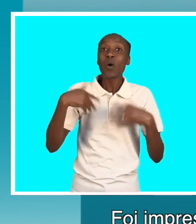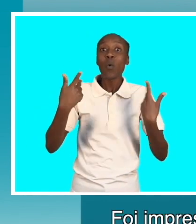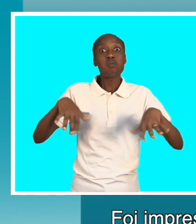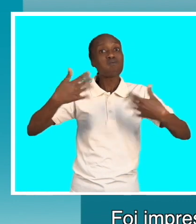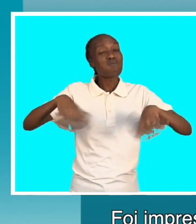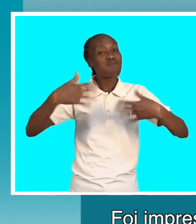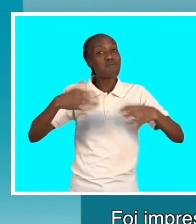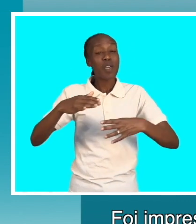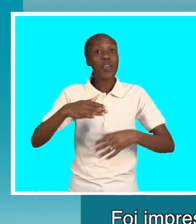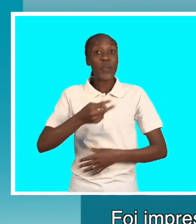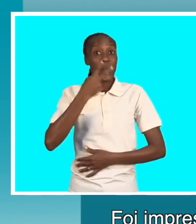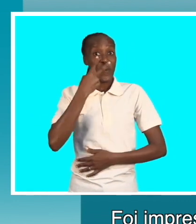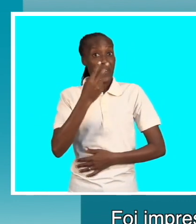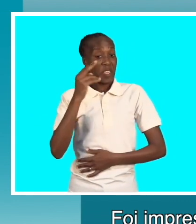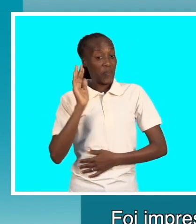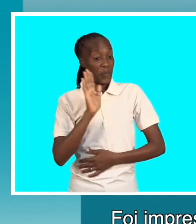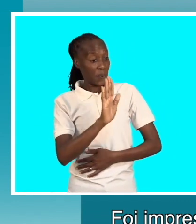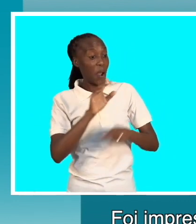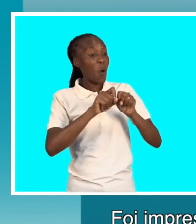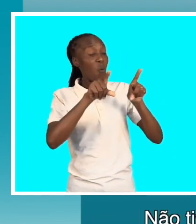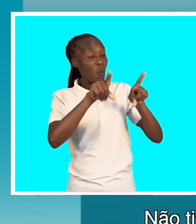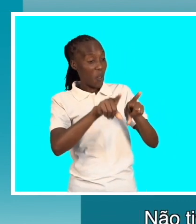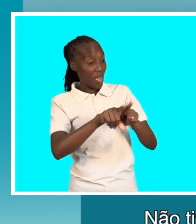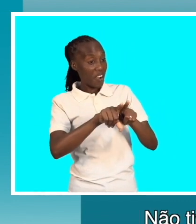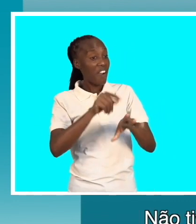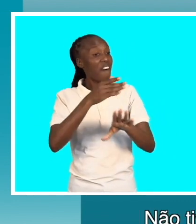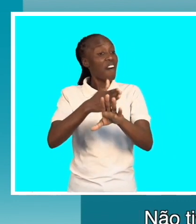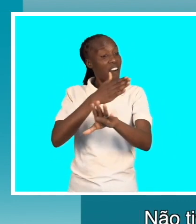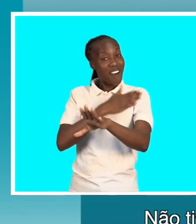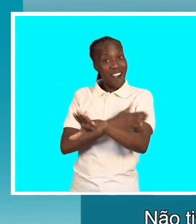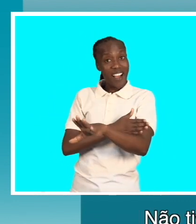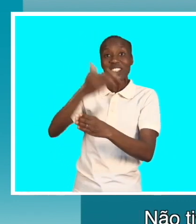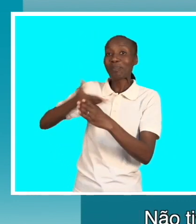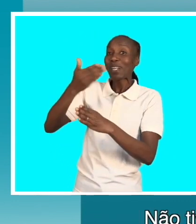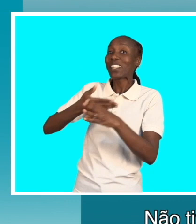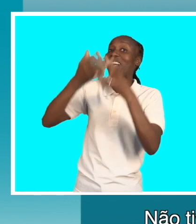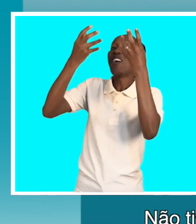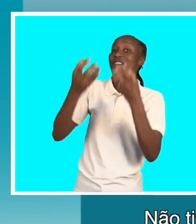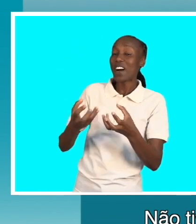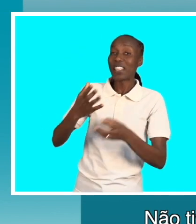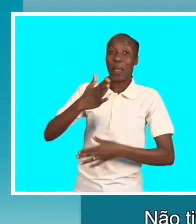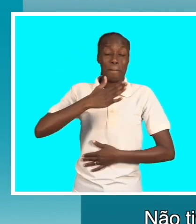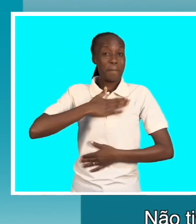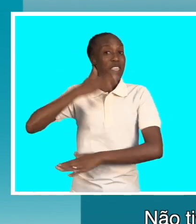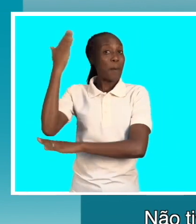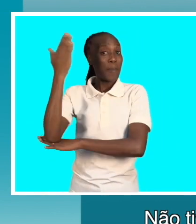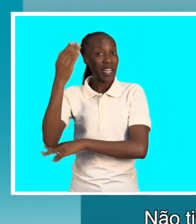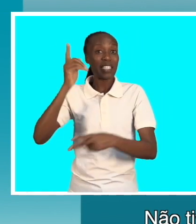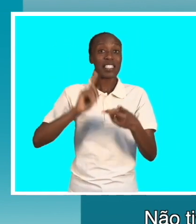impressionante de ver sua colega a gente não teve tempo para praticar minha palestra nem minha palestra